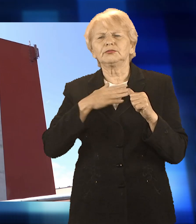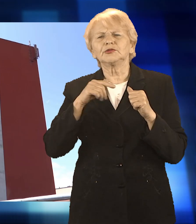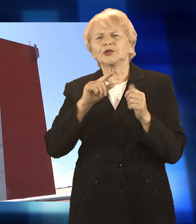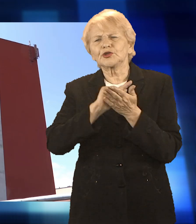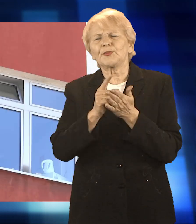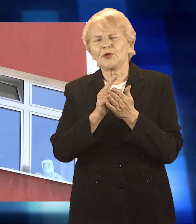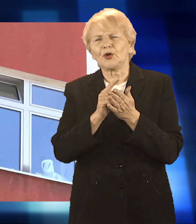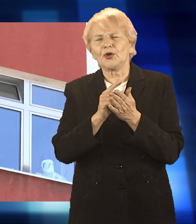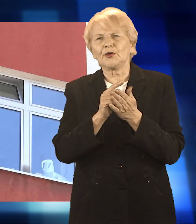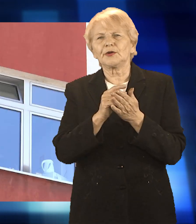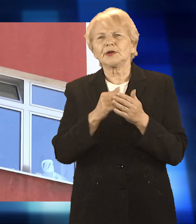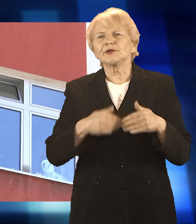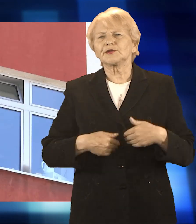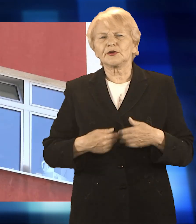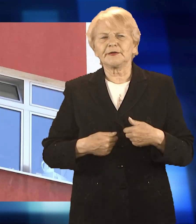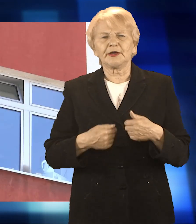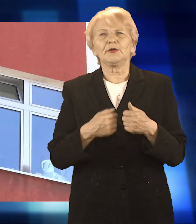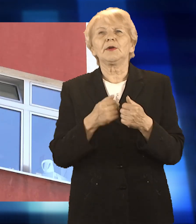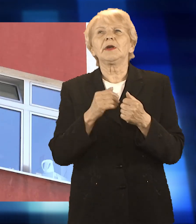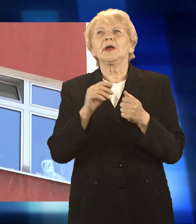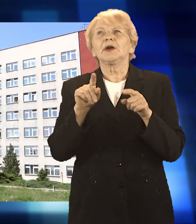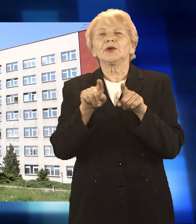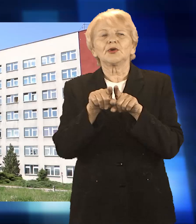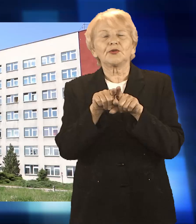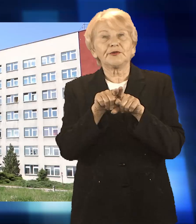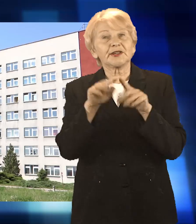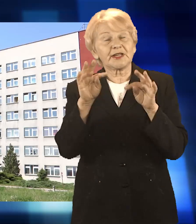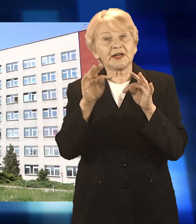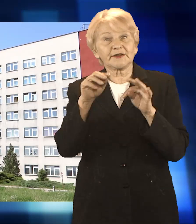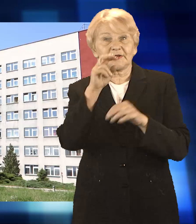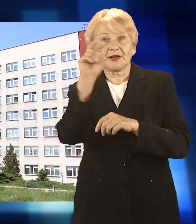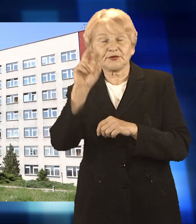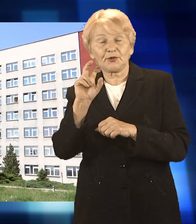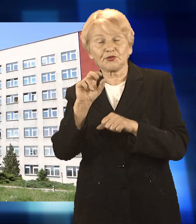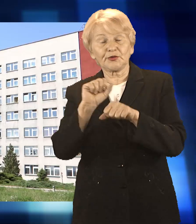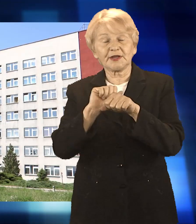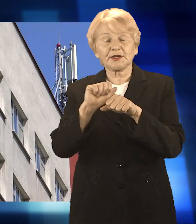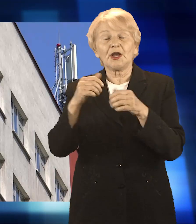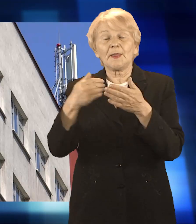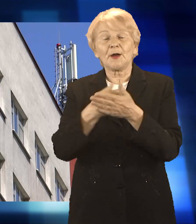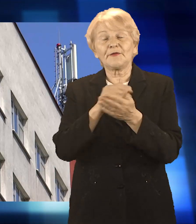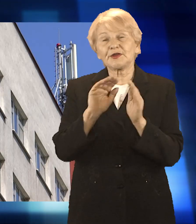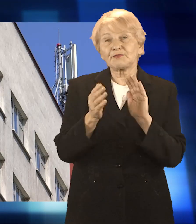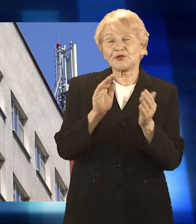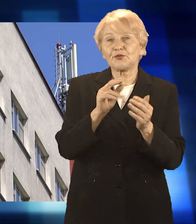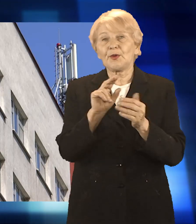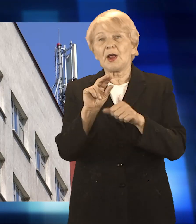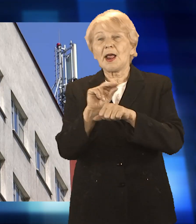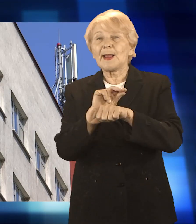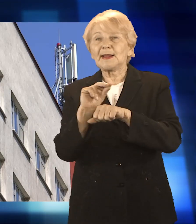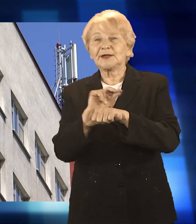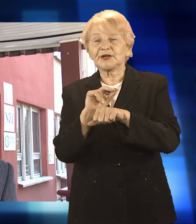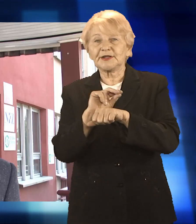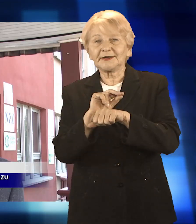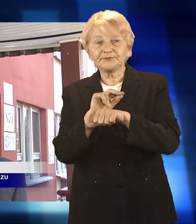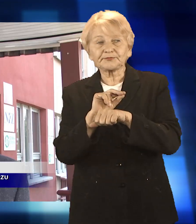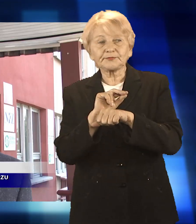przybywać, bo od kilku dni stosuje się tu innowacyjną metodę leczenia osoczem. Mimo zmniejszenia liczby pacjentów nie ubywa jednak pracy medykom.